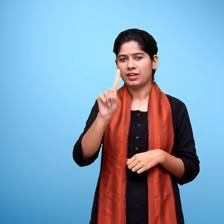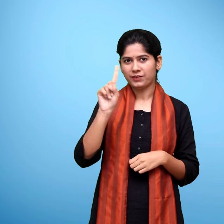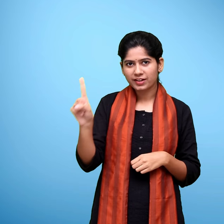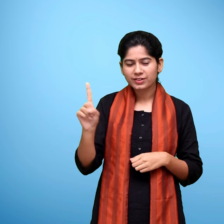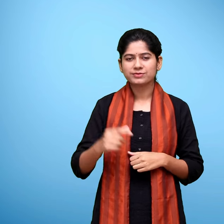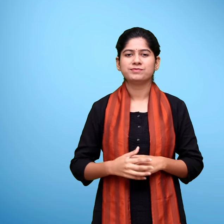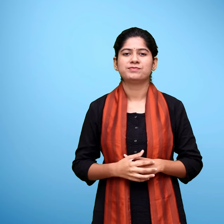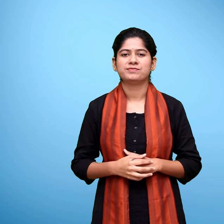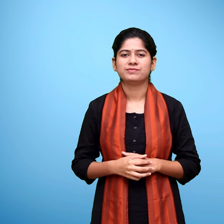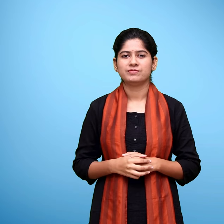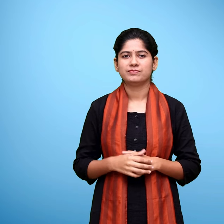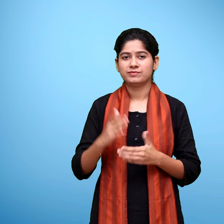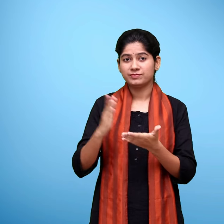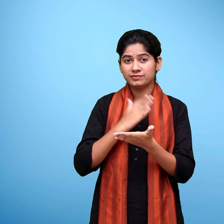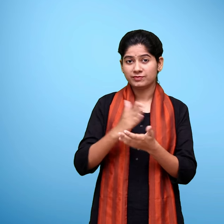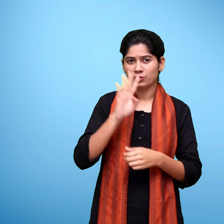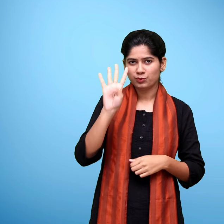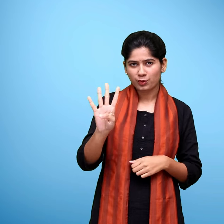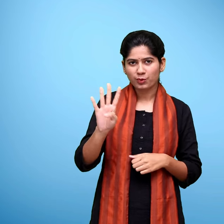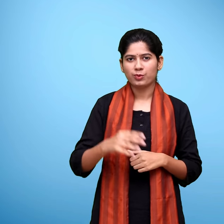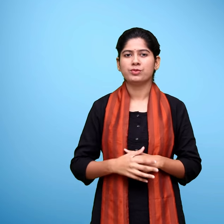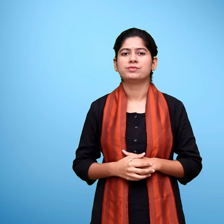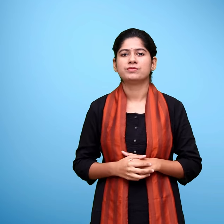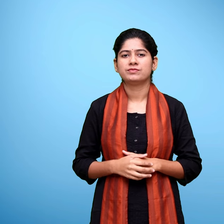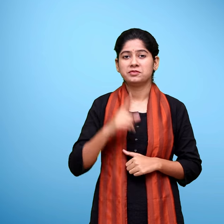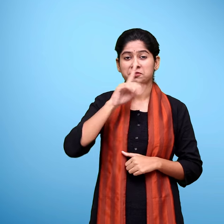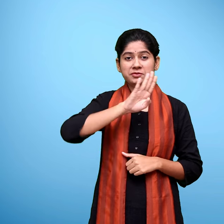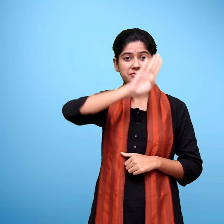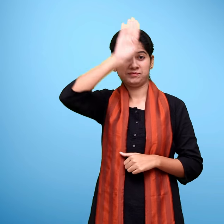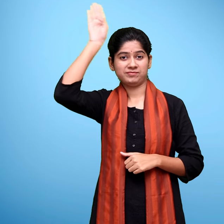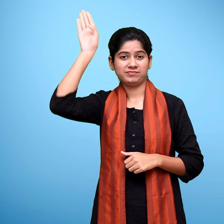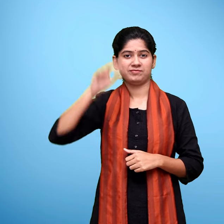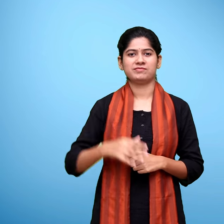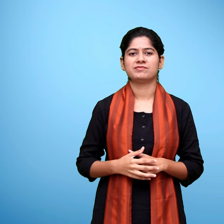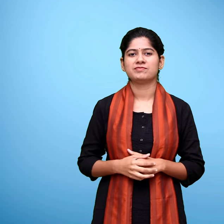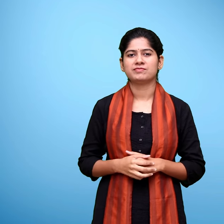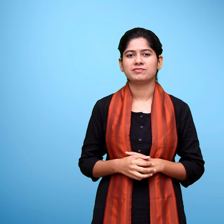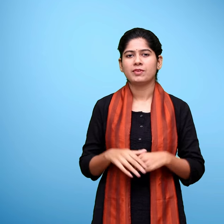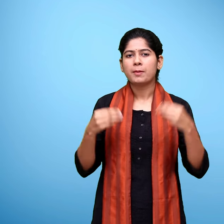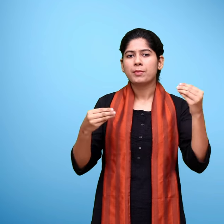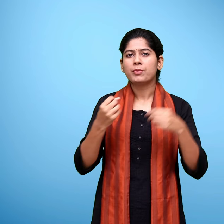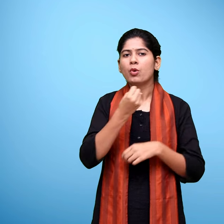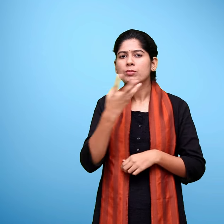पाठ चार रानी भी प्रिष्ठ सोदह